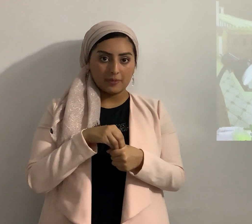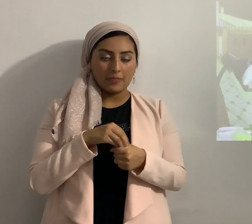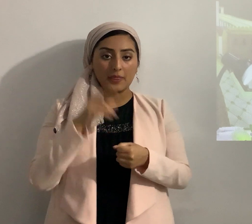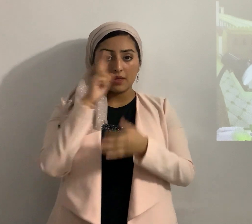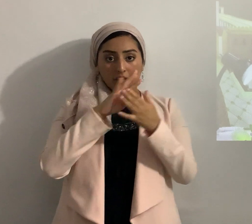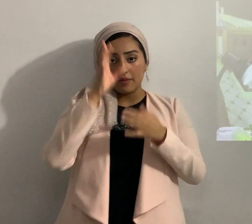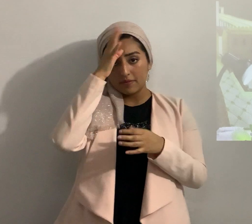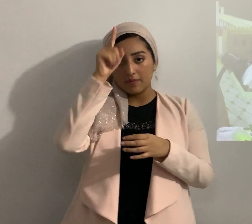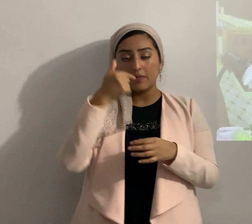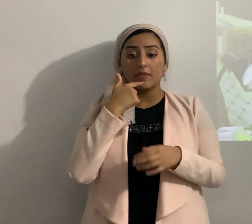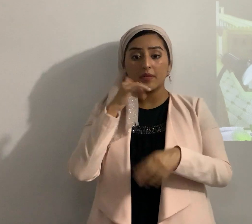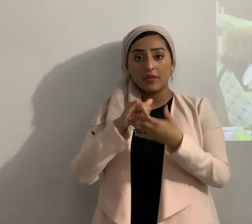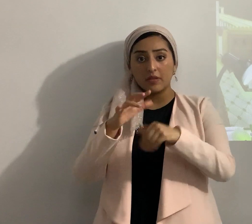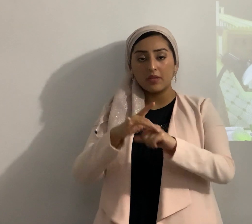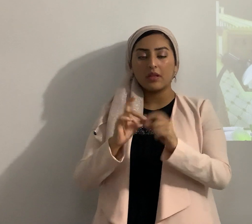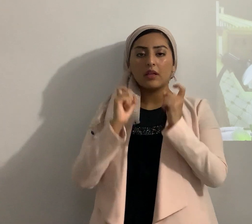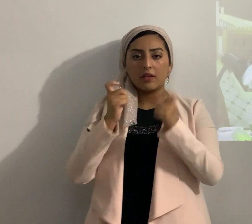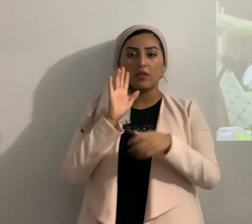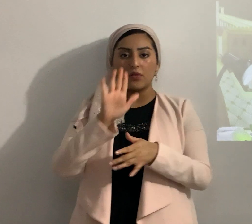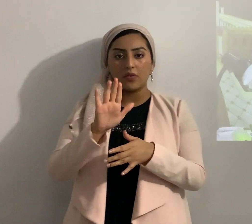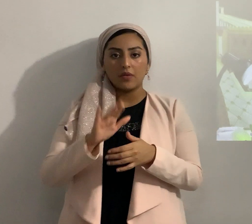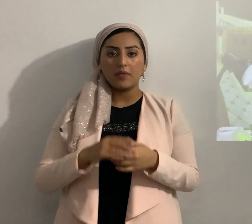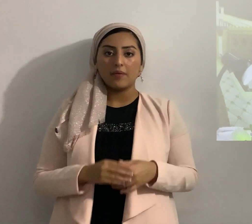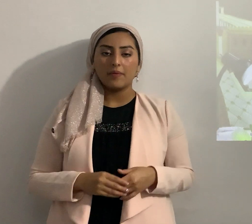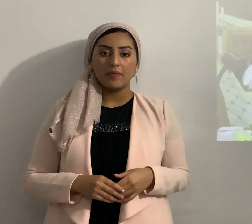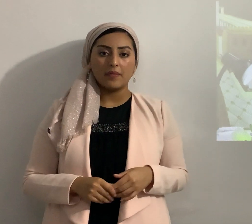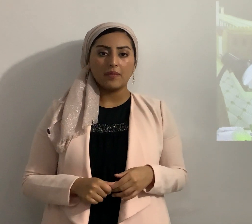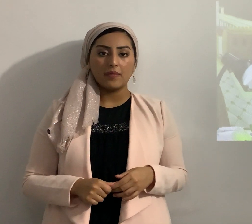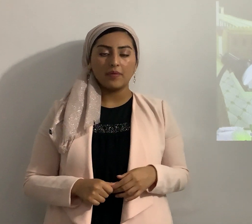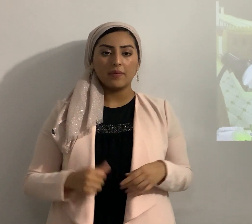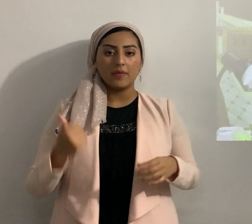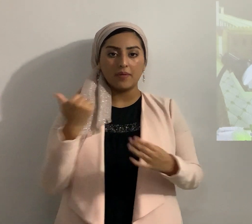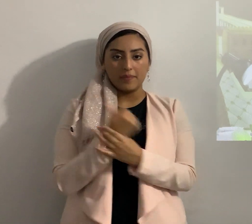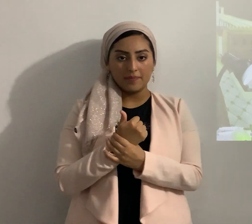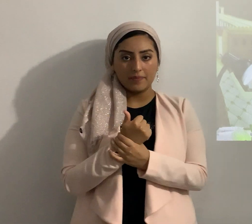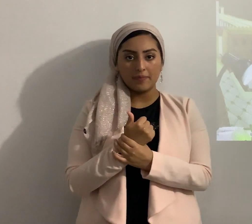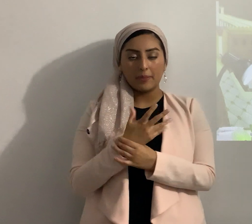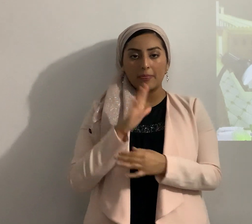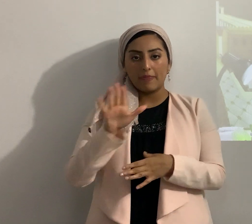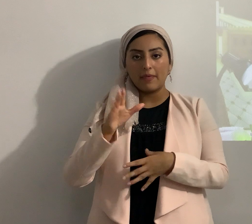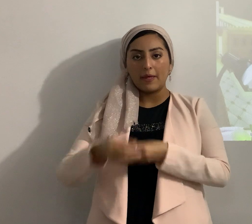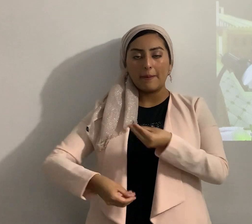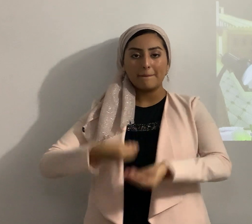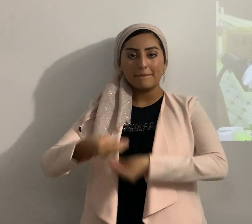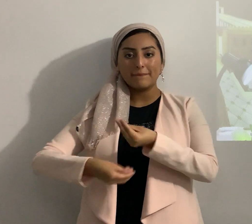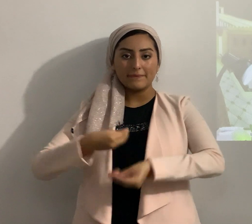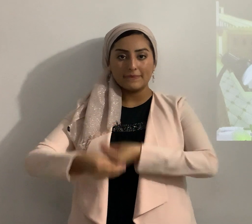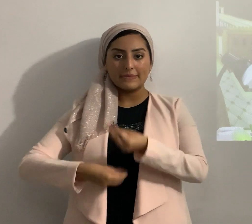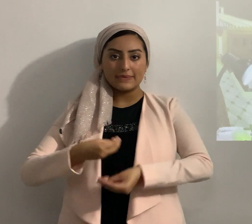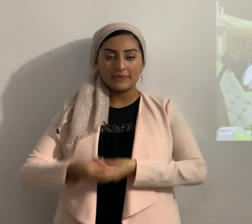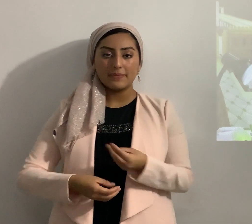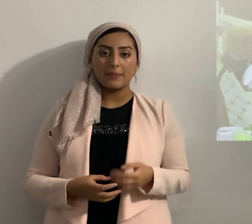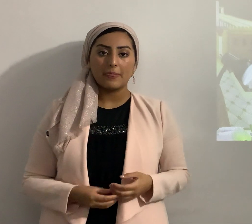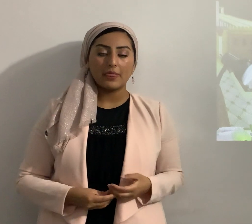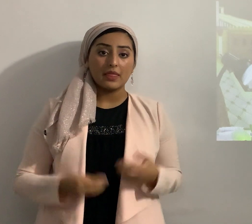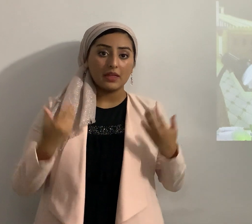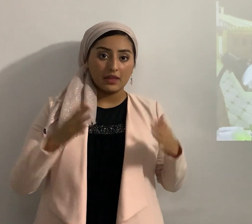esa tierra te la voy a dar a ti a Abraham y a tu descendencia y luego pasó a Isaac y a